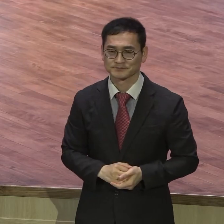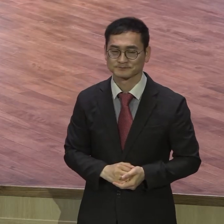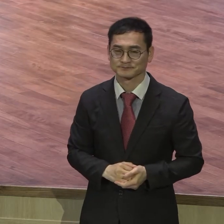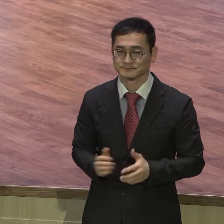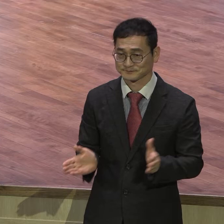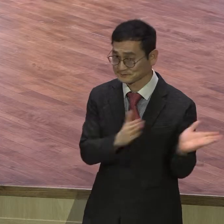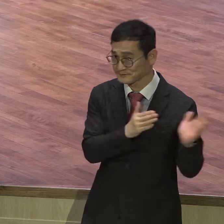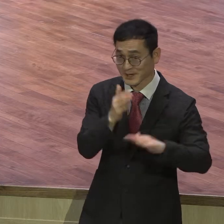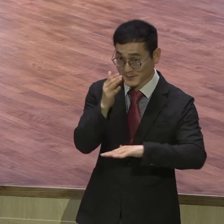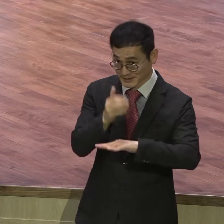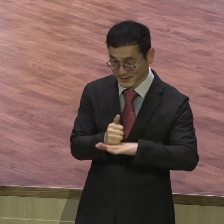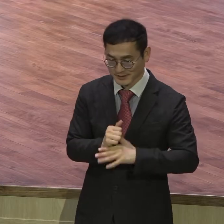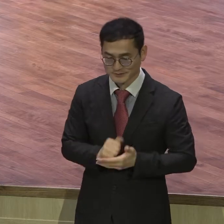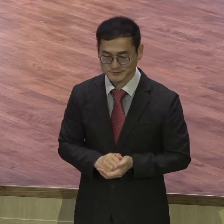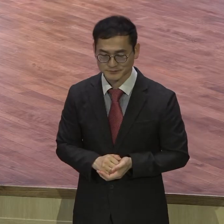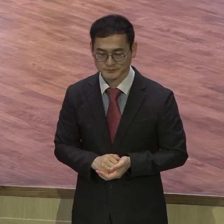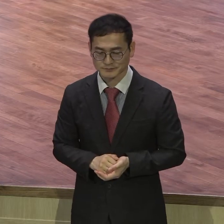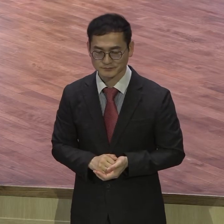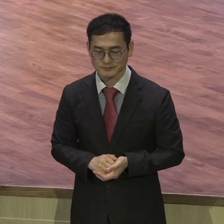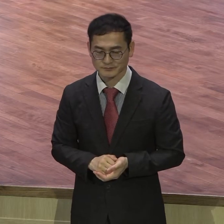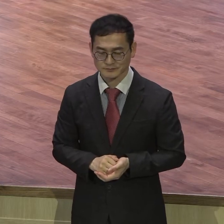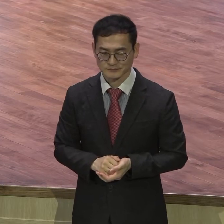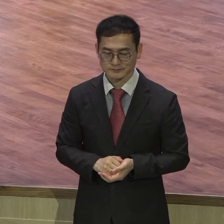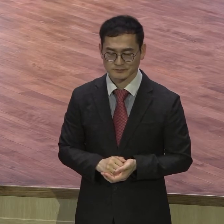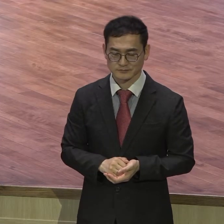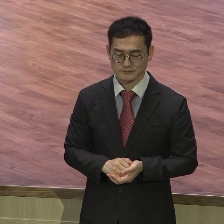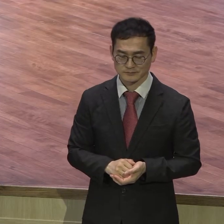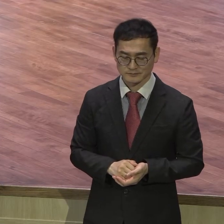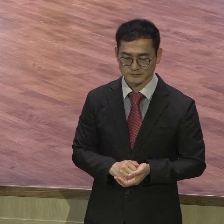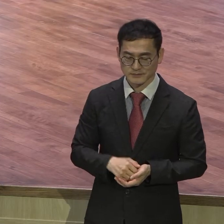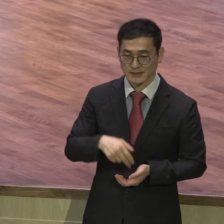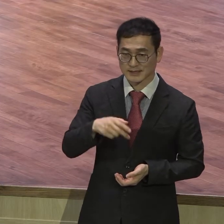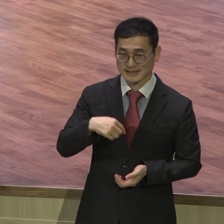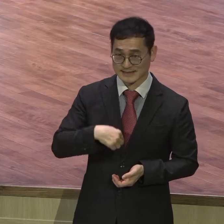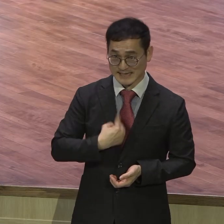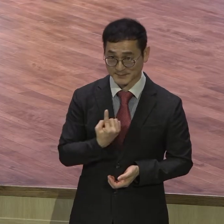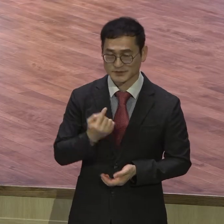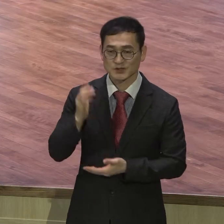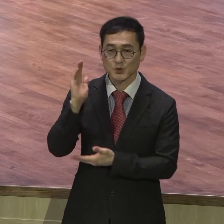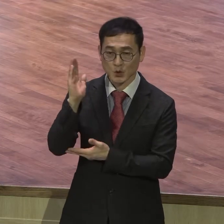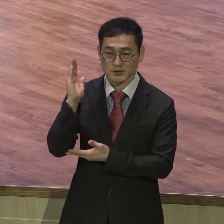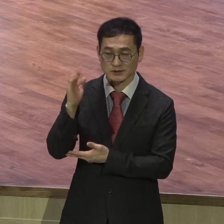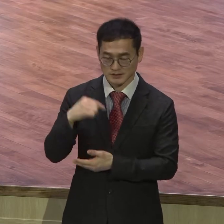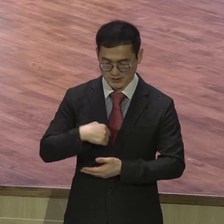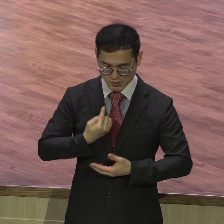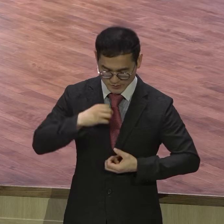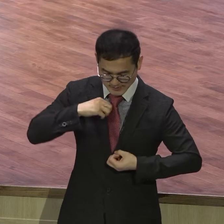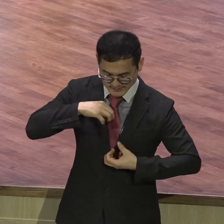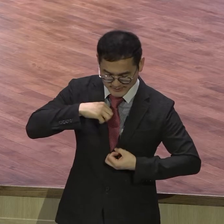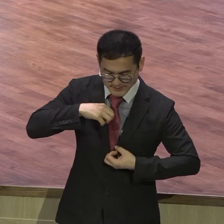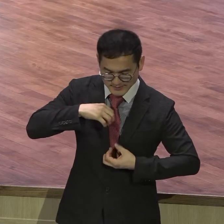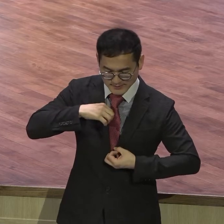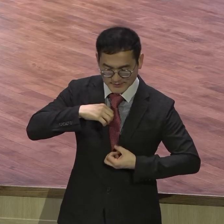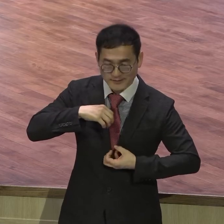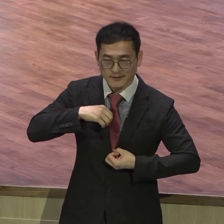셀프 토크라는 말이죠 셀프 토크 자기 자신과 대화예요 자기 자신과 대화